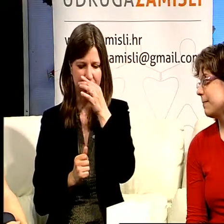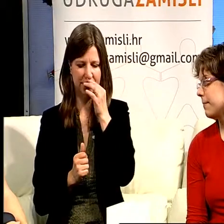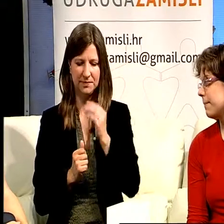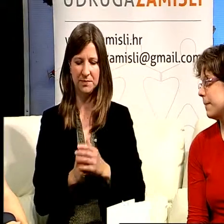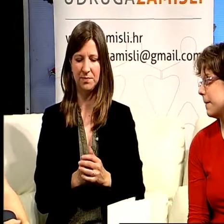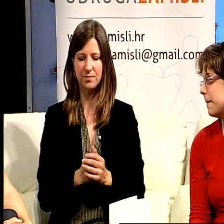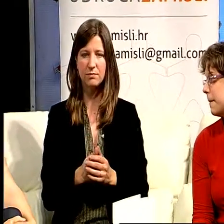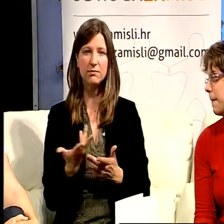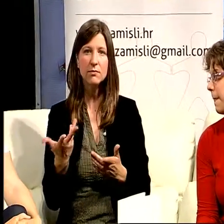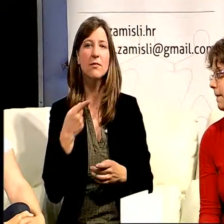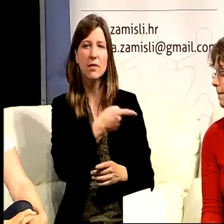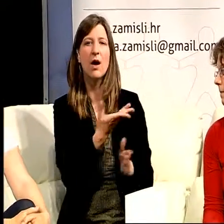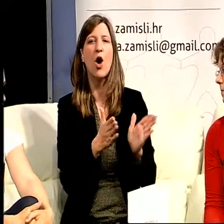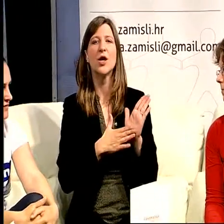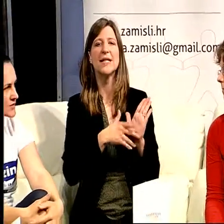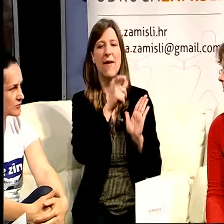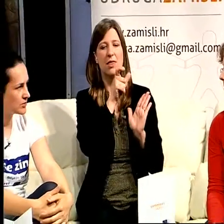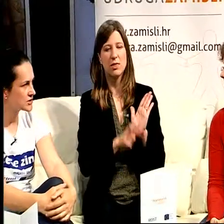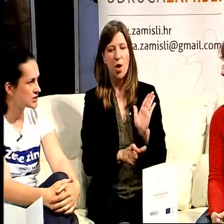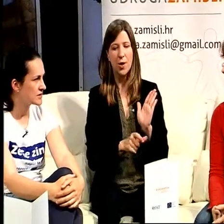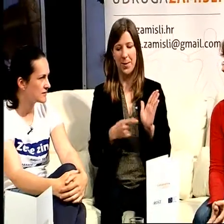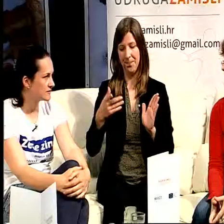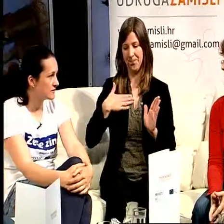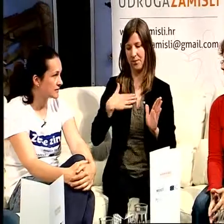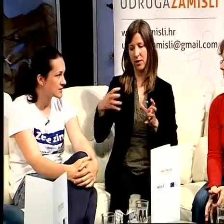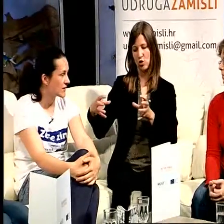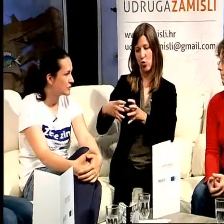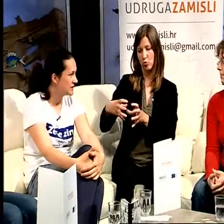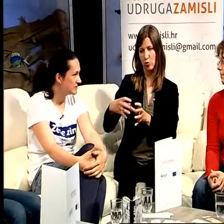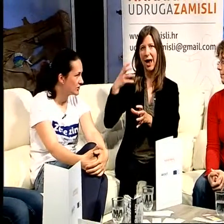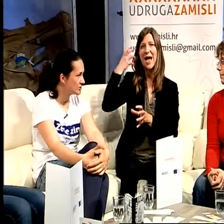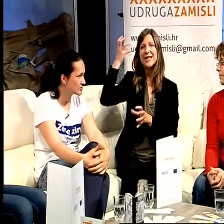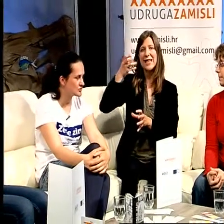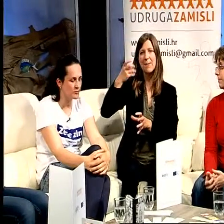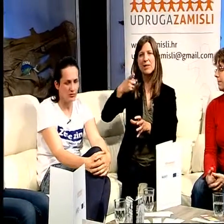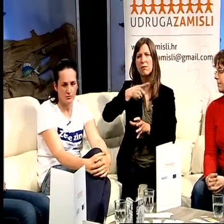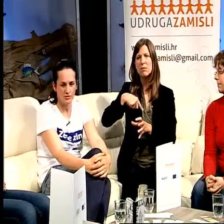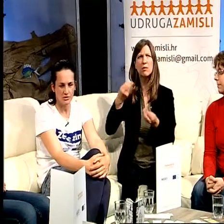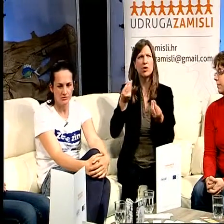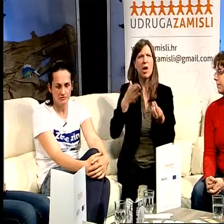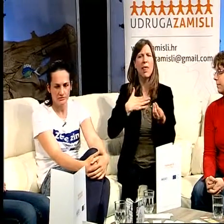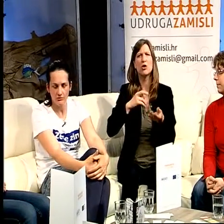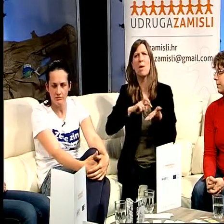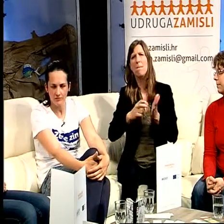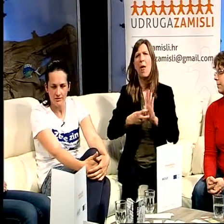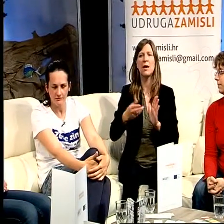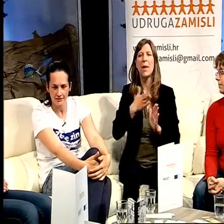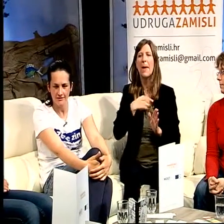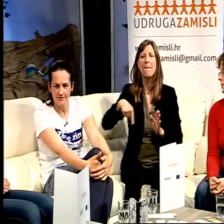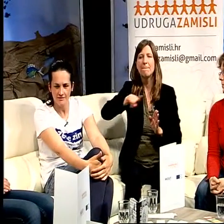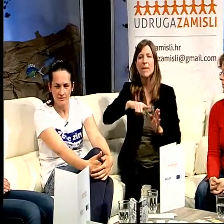ono što mi u udruzi radimo u smislu podrške je da svakom individualno pružimo pomoć i